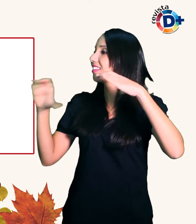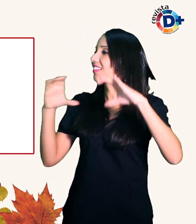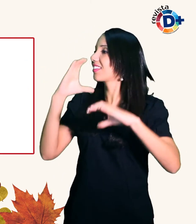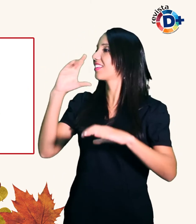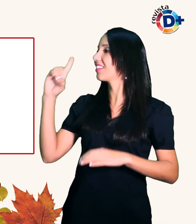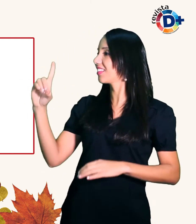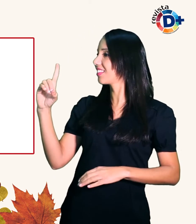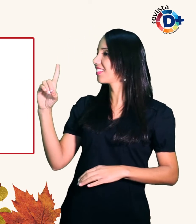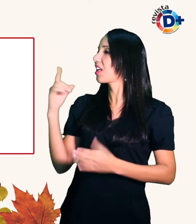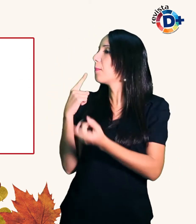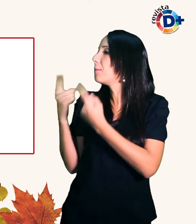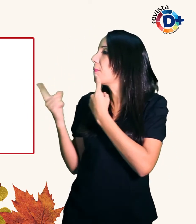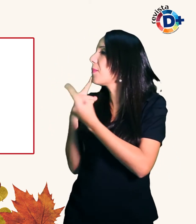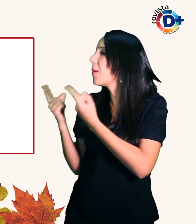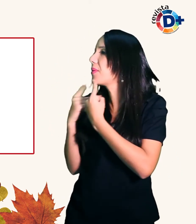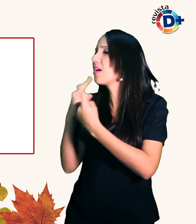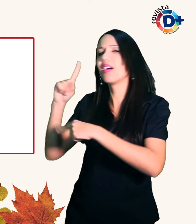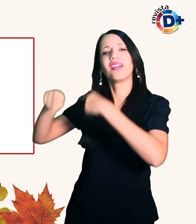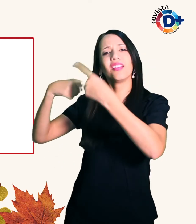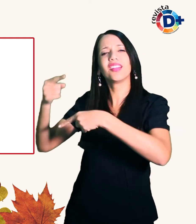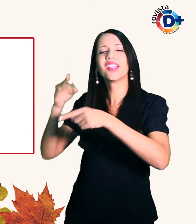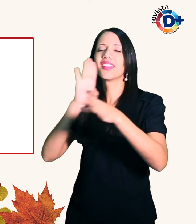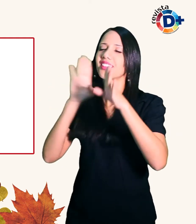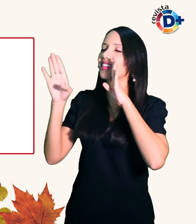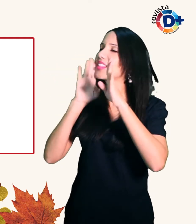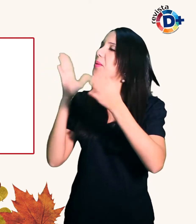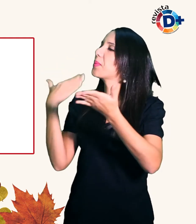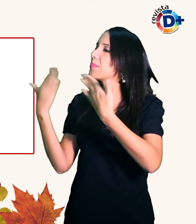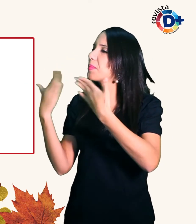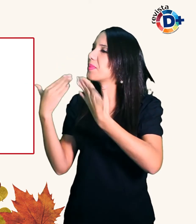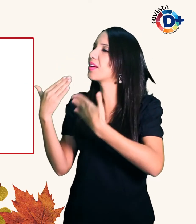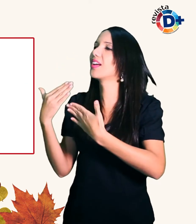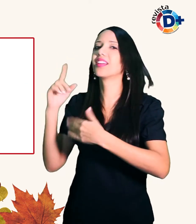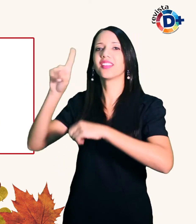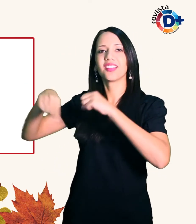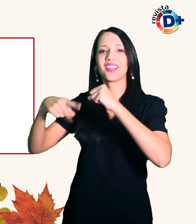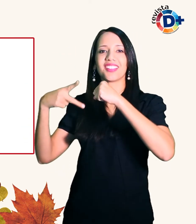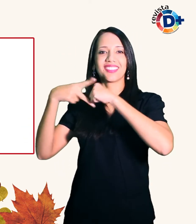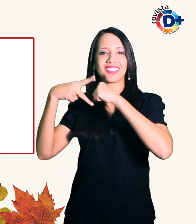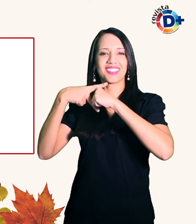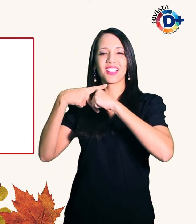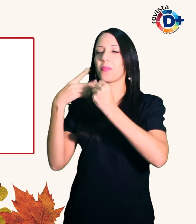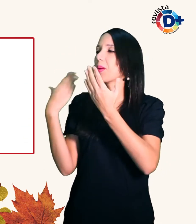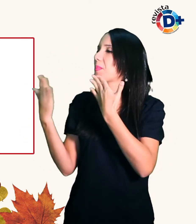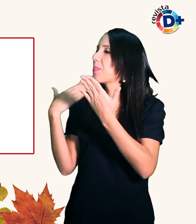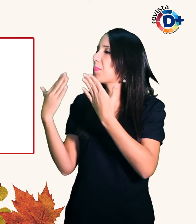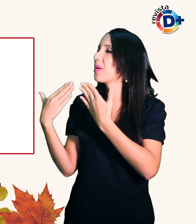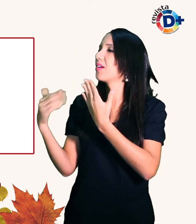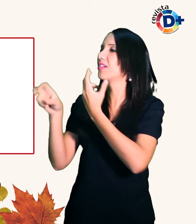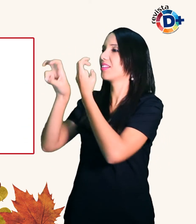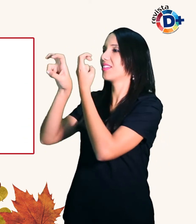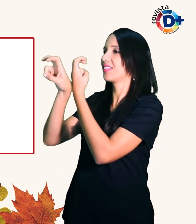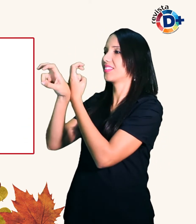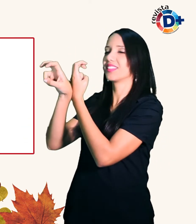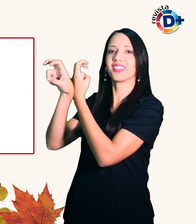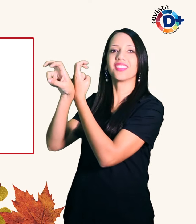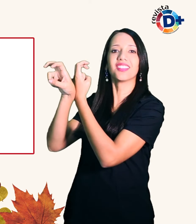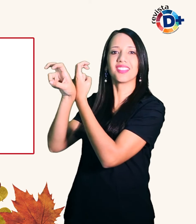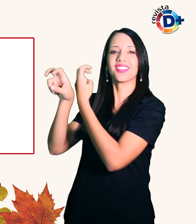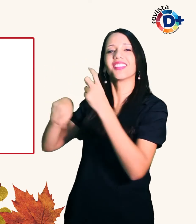depois pelo Facebook e pelo Skype Até que um dia saímos em 2014 E